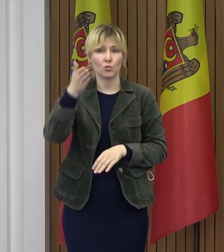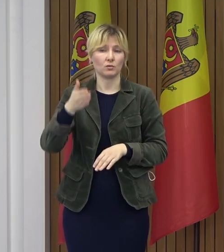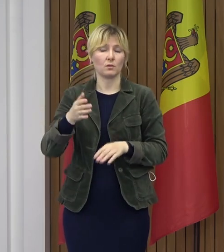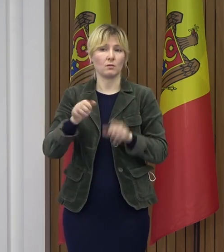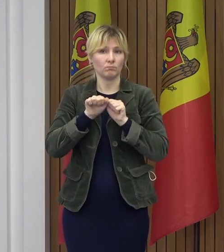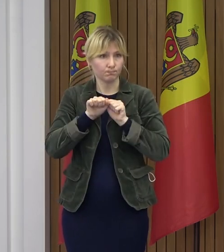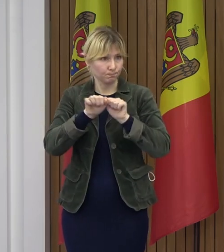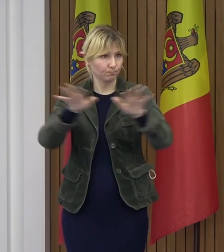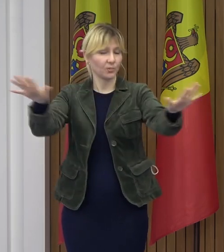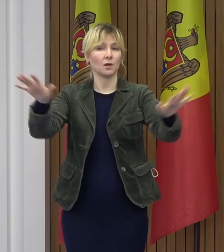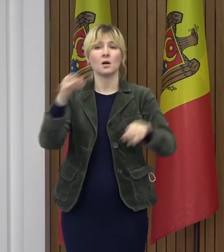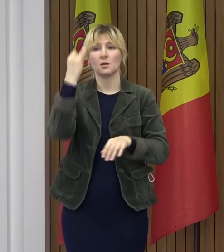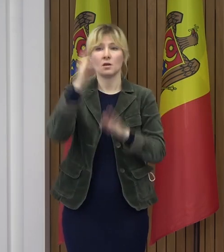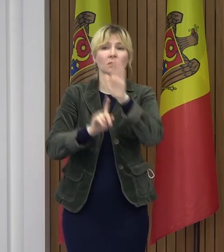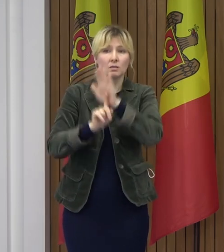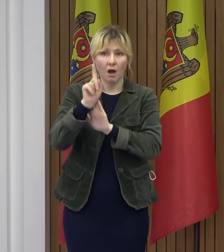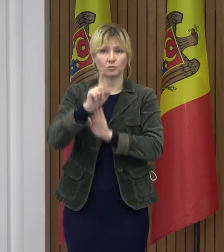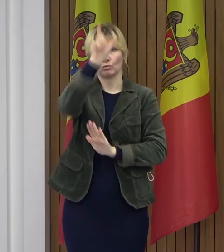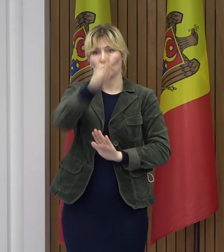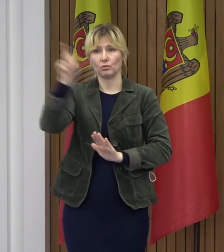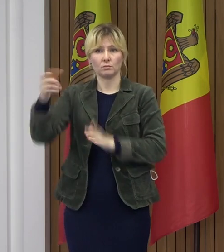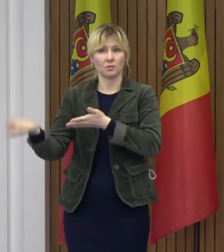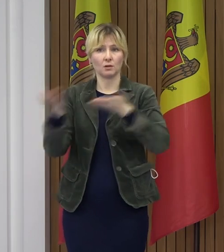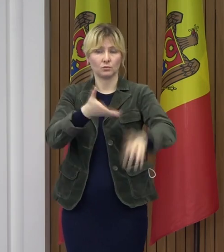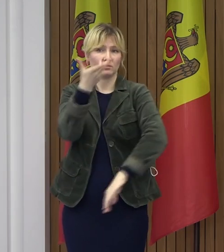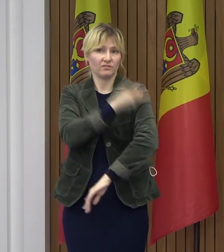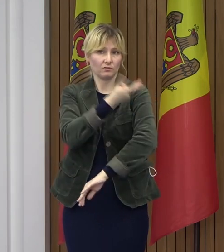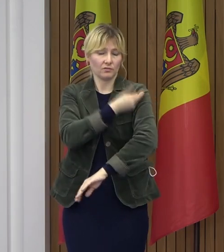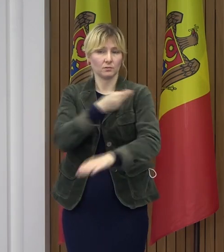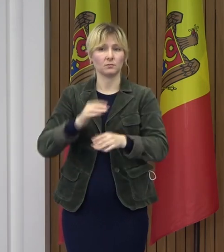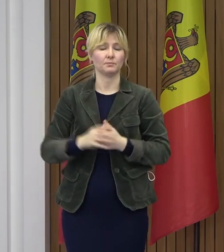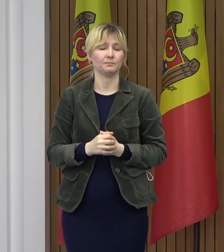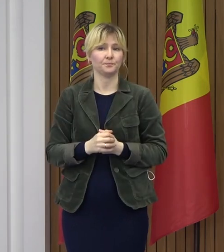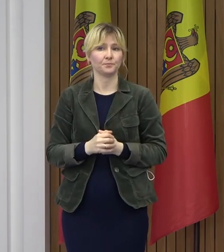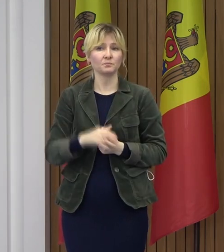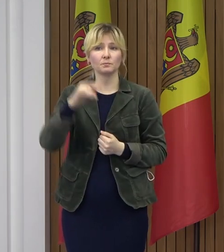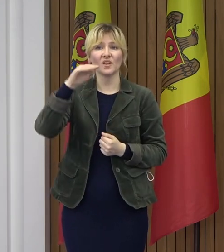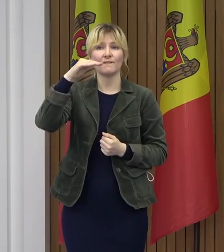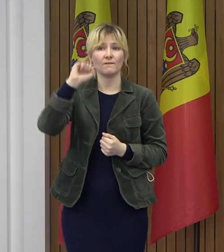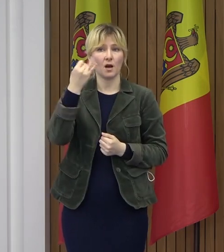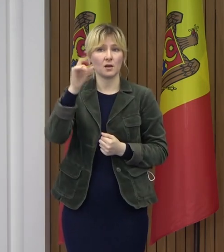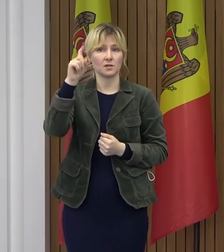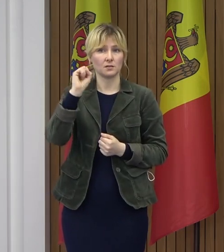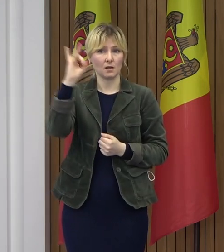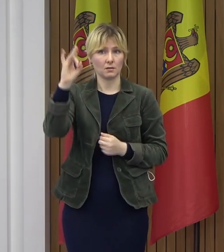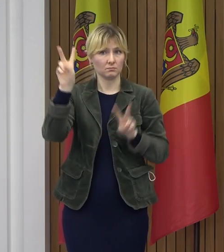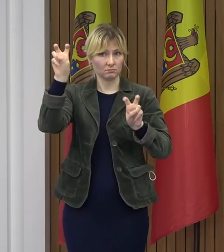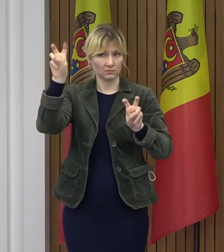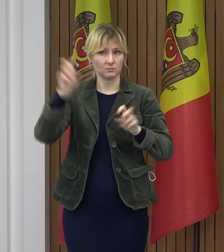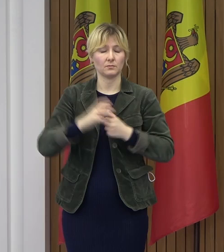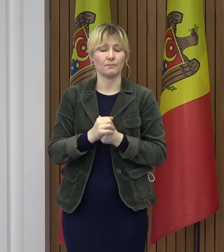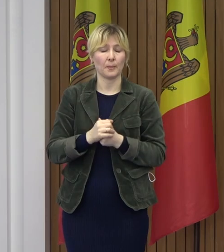începe vaccinarea populației cu vaccinul Pfizer. Totodată,